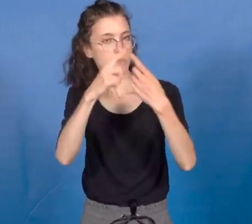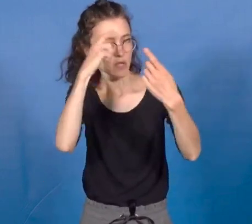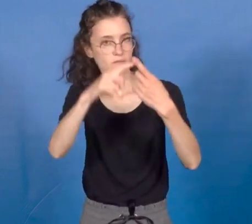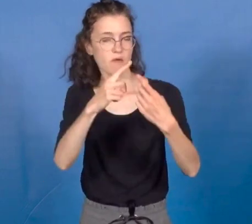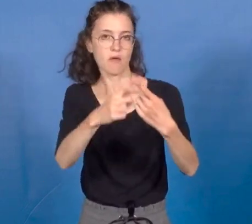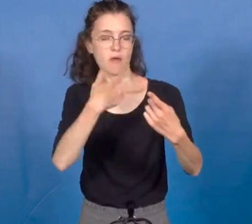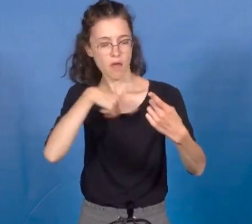y répondre.'avoir regardé